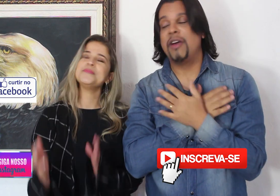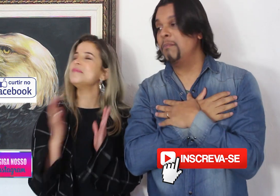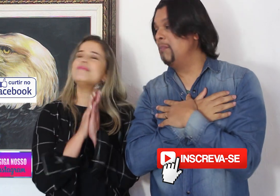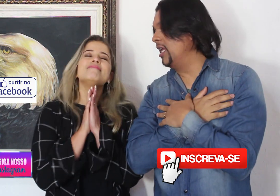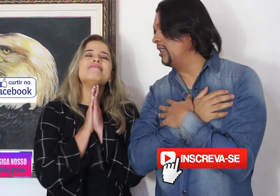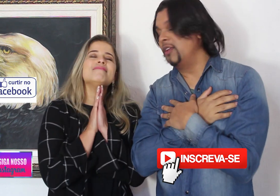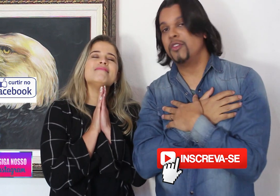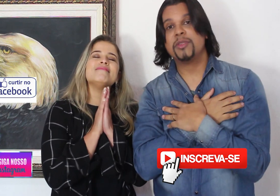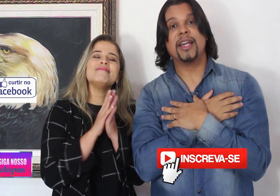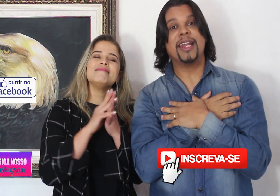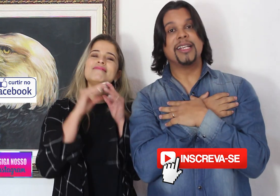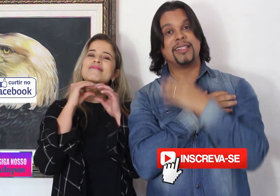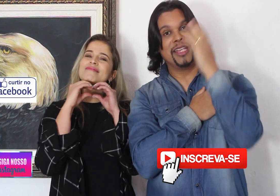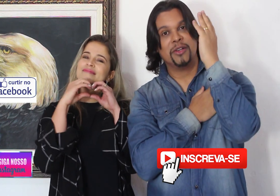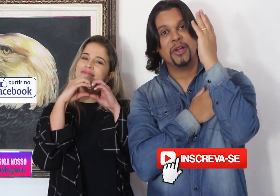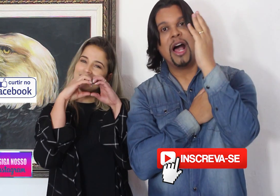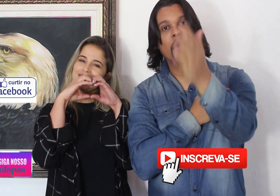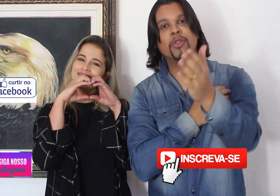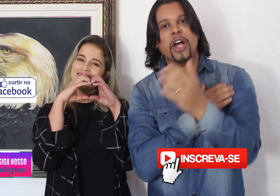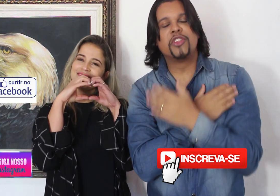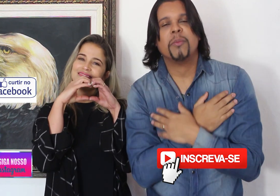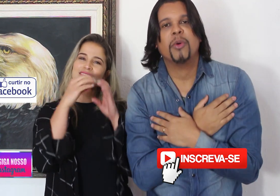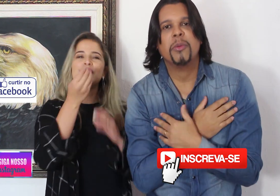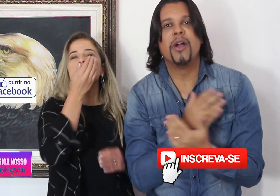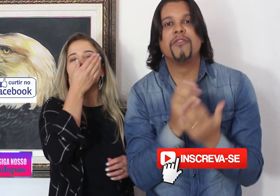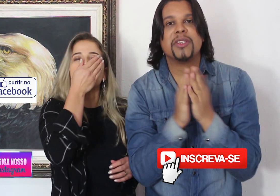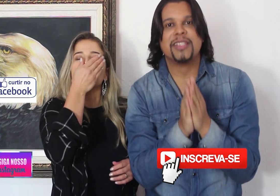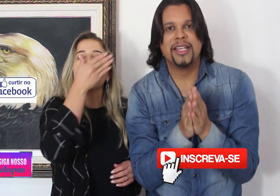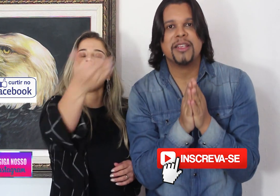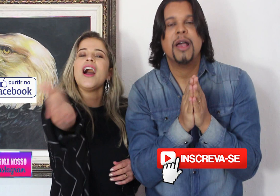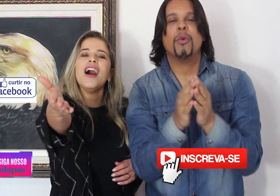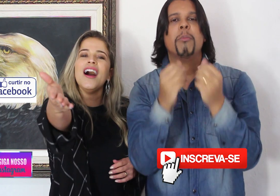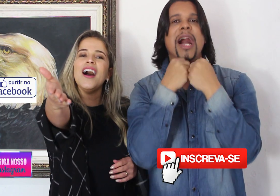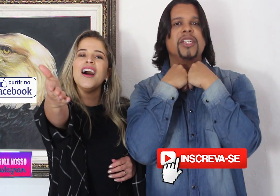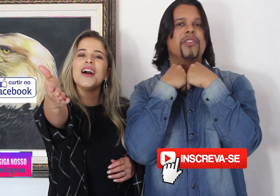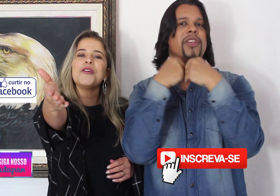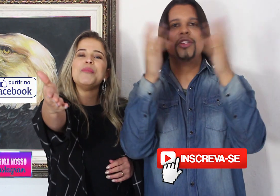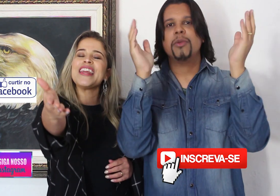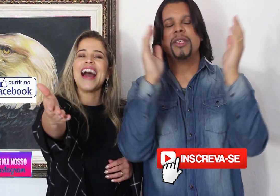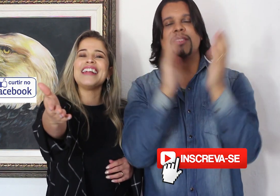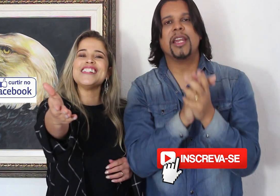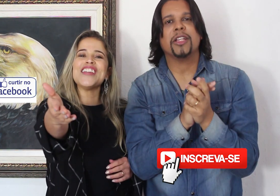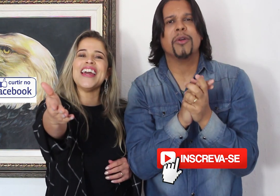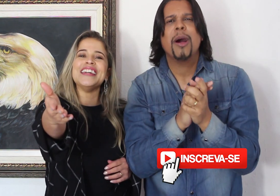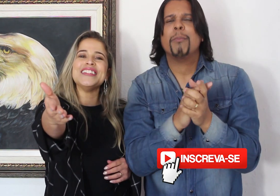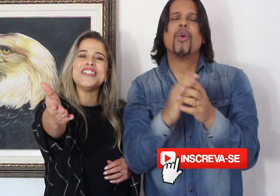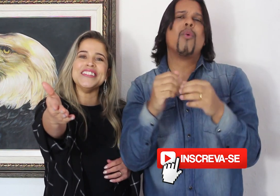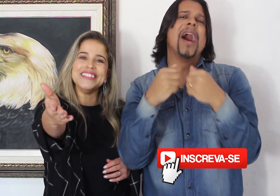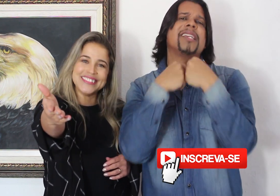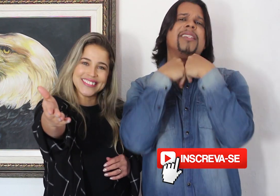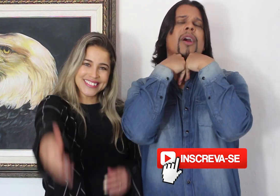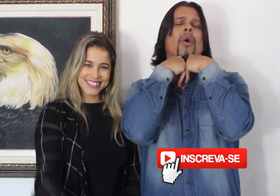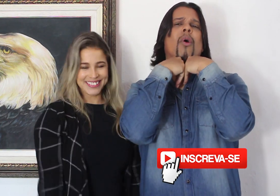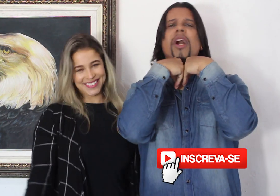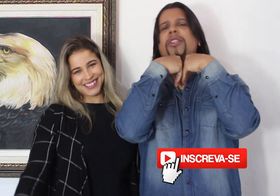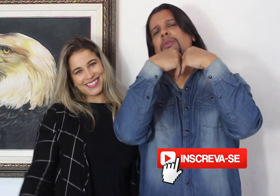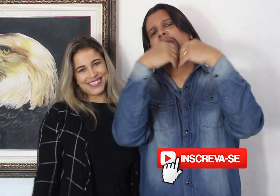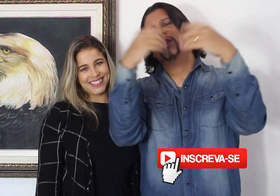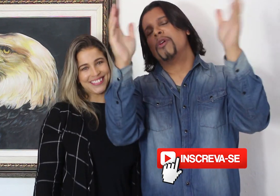família DN Filmes agradecendo ao nosso público a vocês por mais de 20 mil inscritos por quase 8 milhões